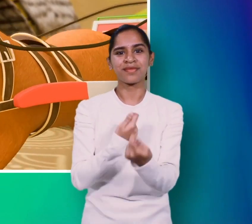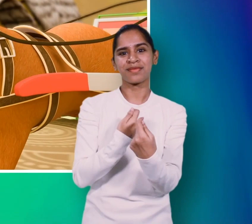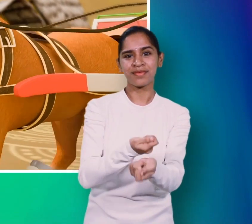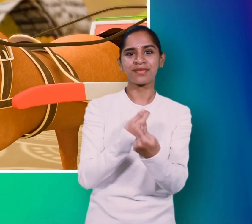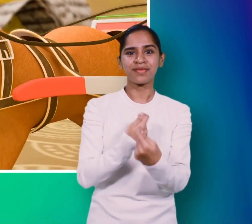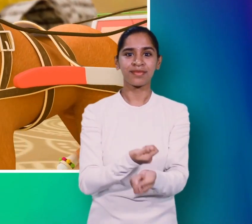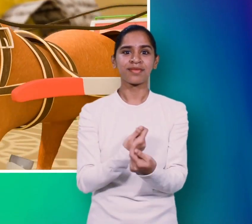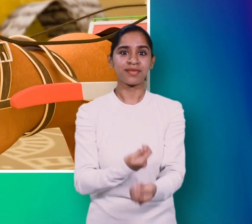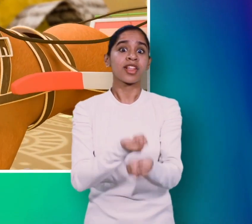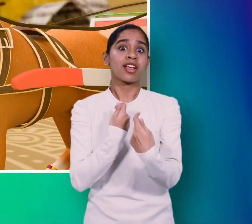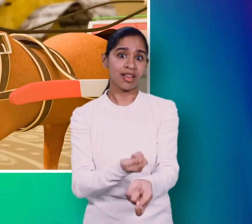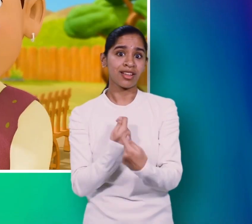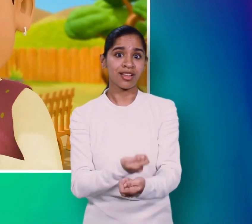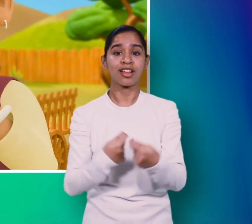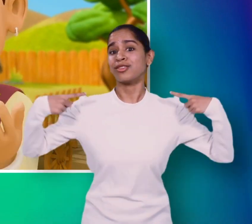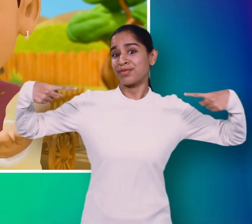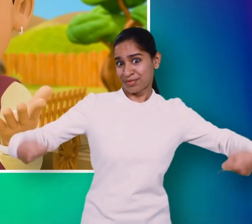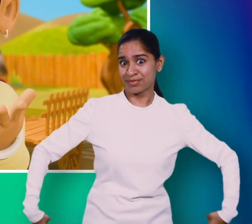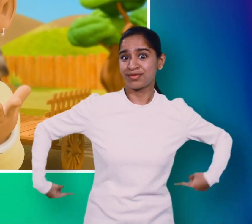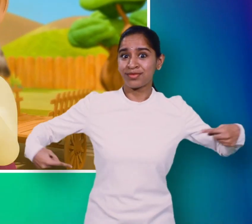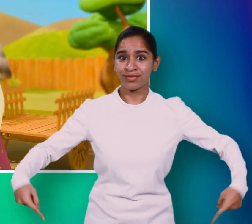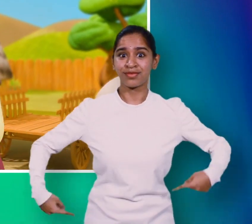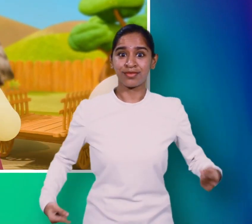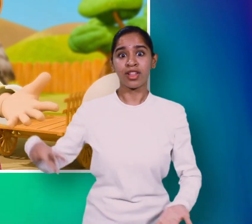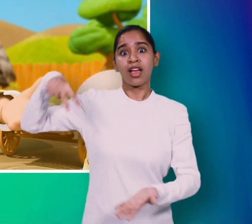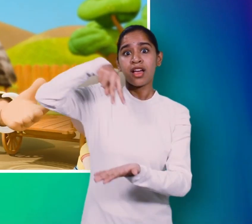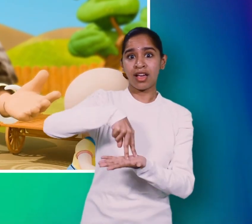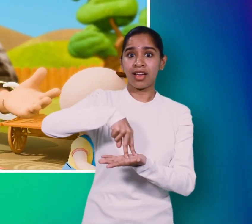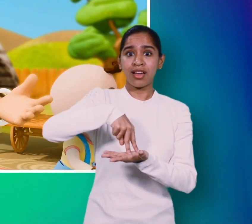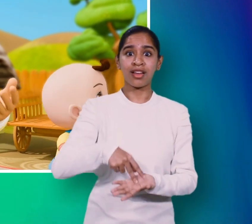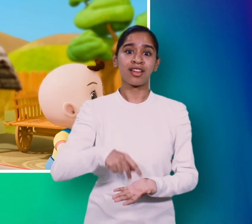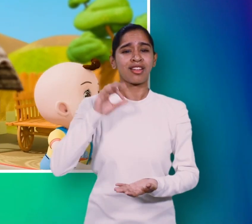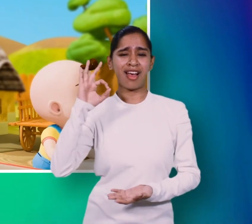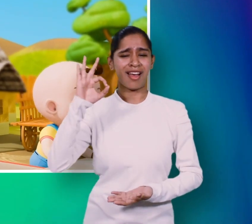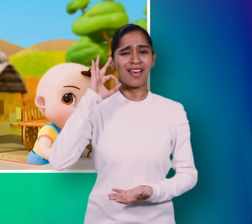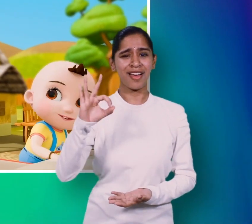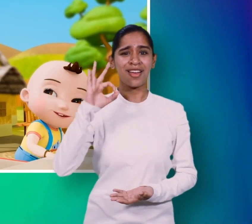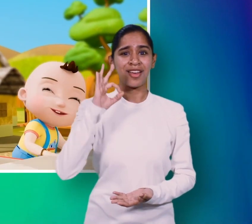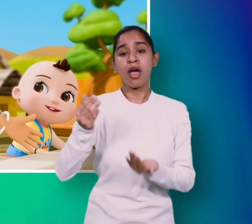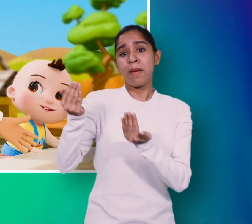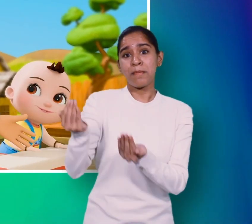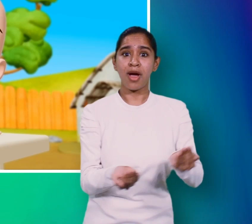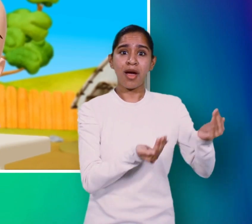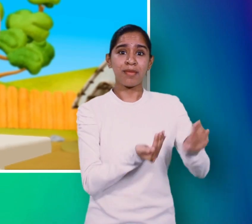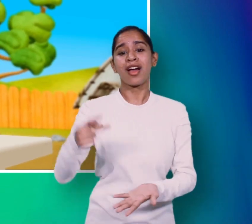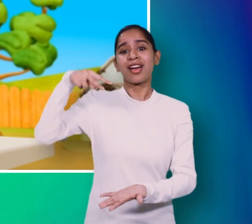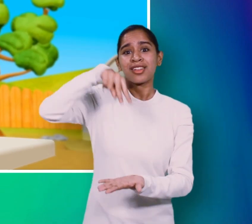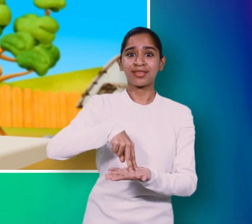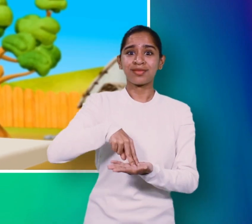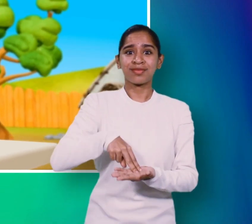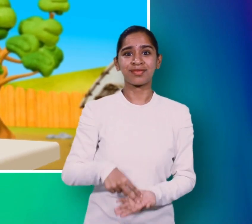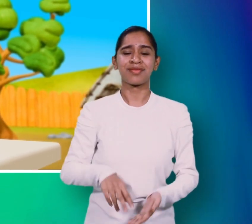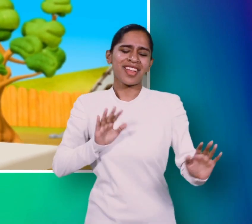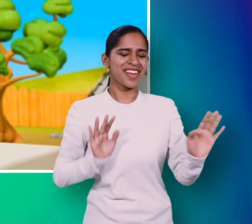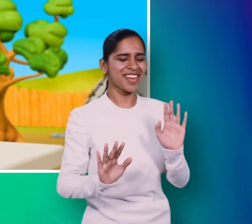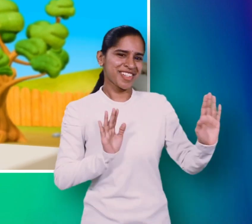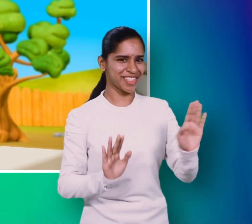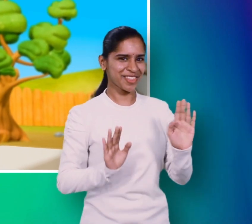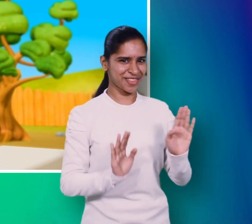खोड़ा गाड़ी की सवारी होती कितनी जादा प्यारी जिसमें बैठे अपना मुन्ना बोले रम पम